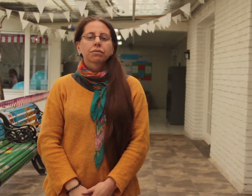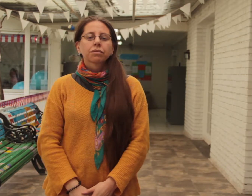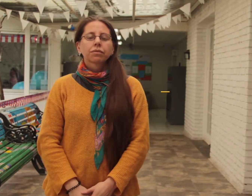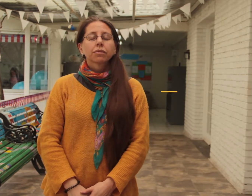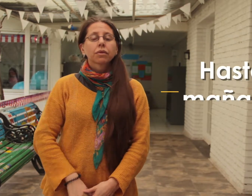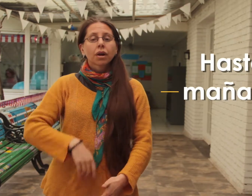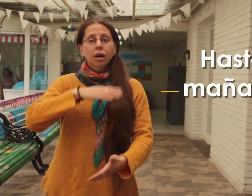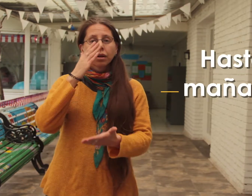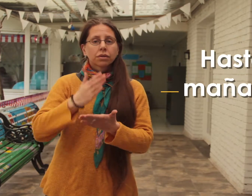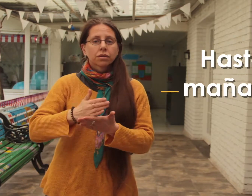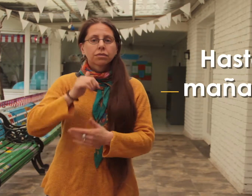Hasta mañana